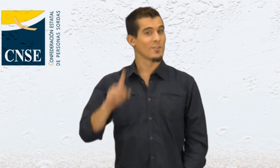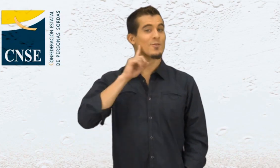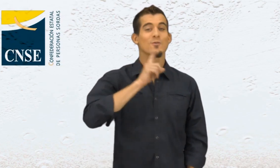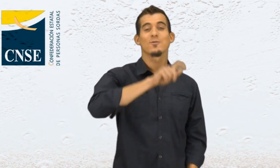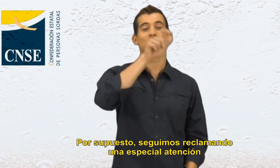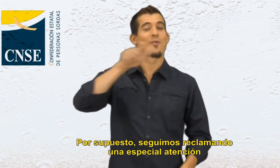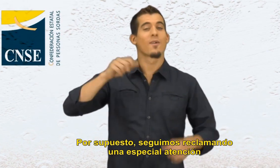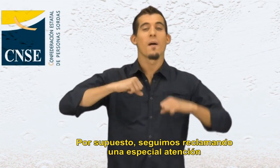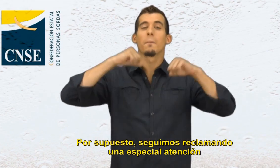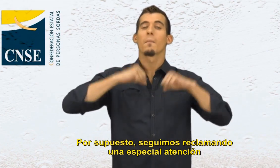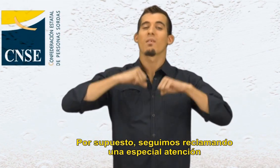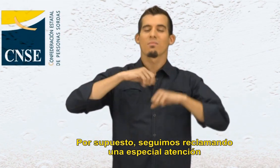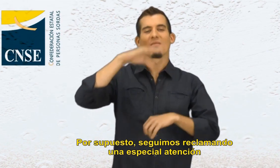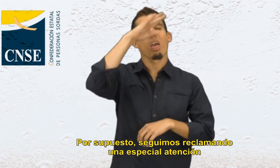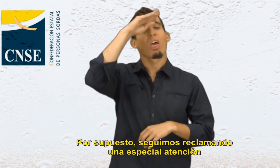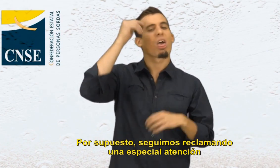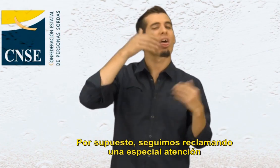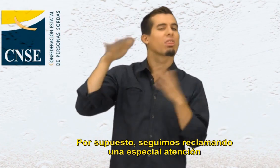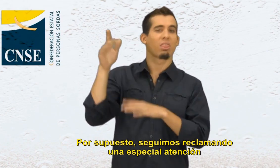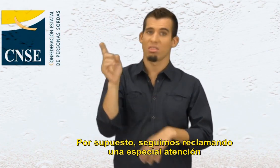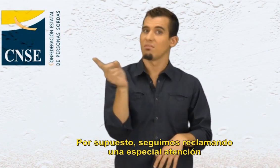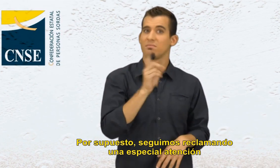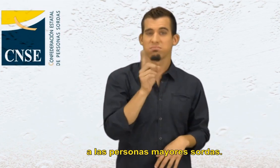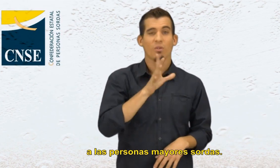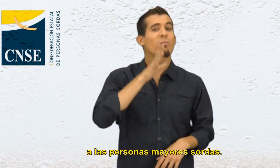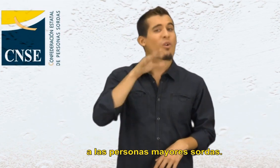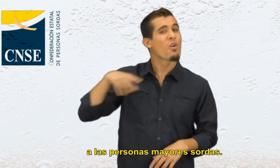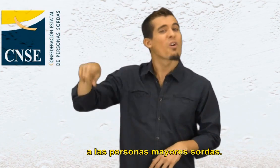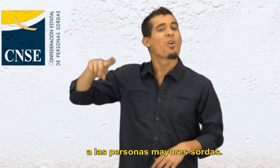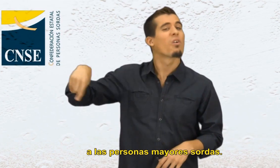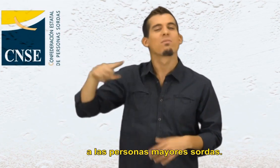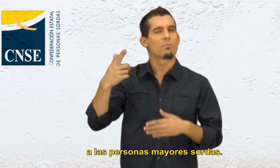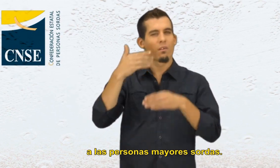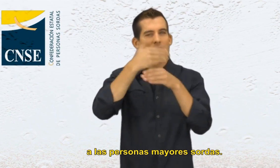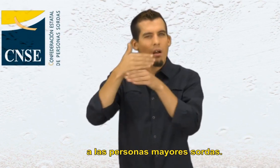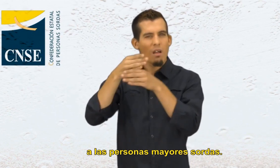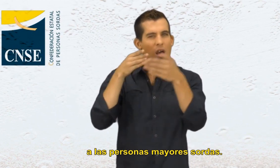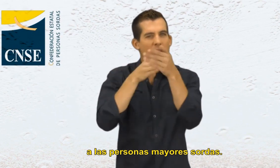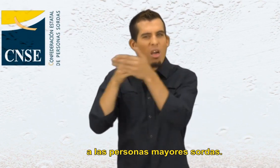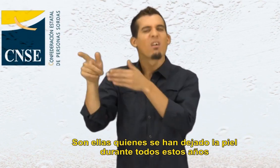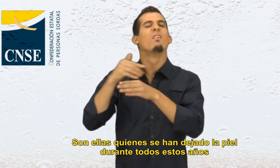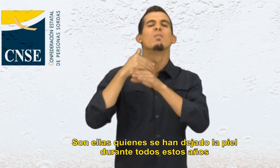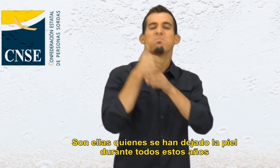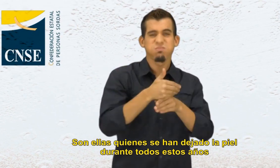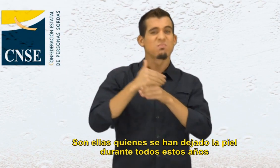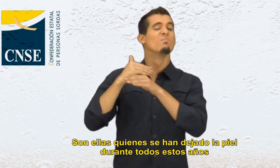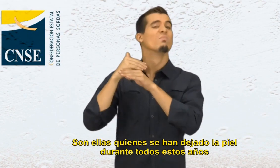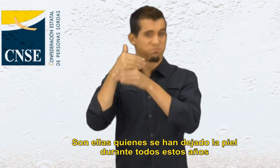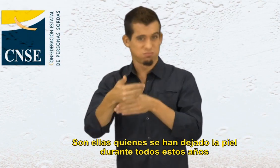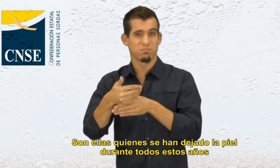Por supuesto, seguimos reclamando una especial atención a las personas mayores sordas. Son ellas quienes se han dejado la piel durante